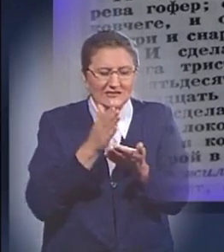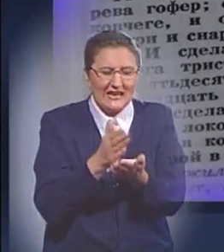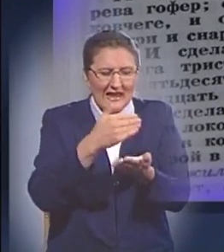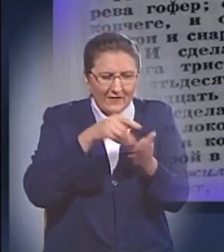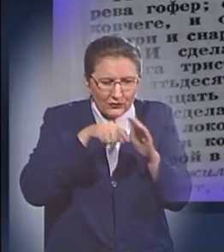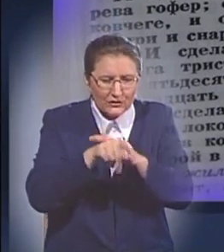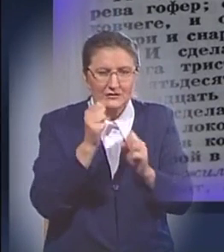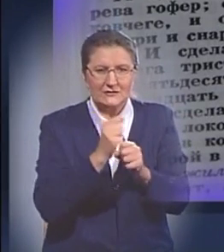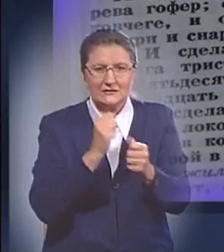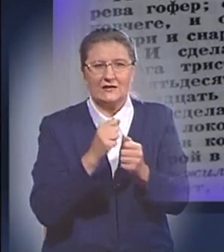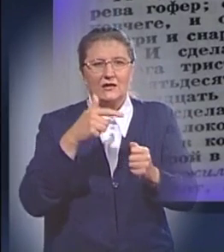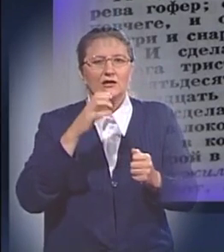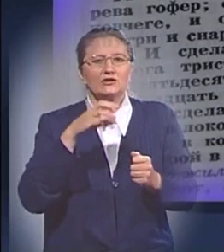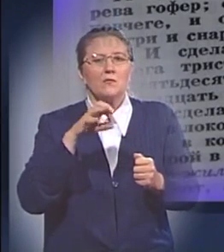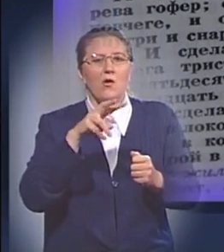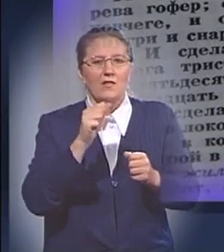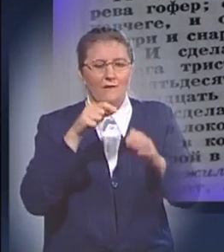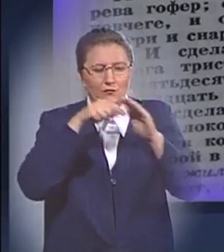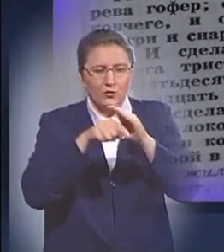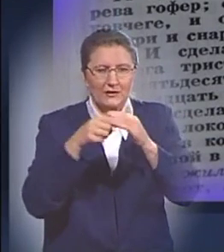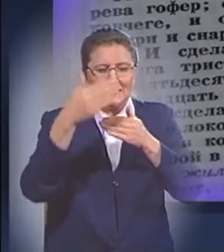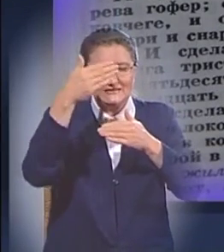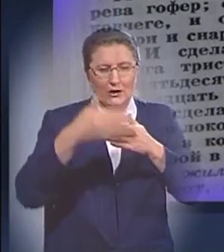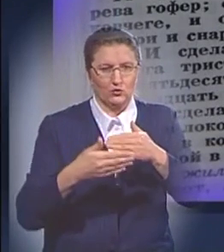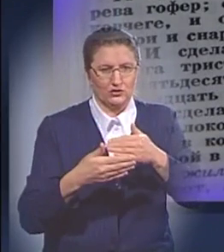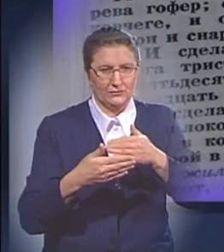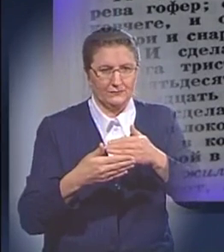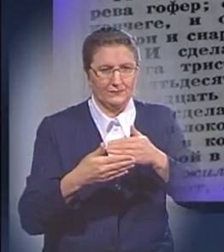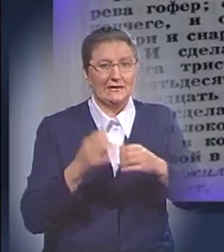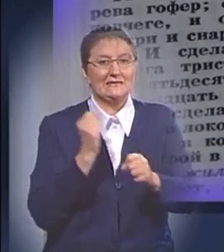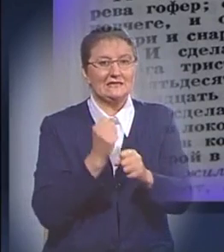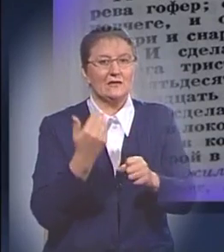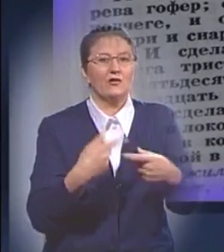и осмоли его смолою внутри и снаружи, и сделай его так.